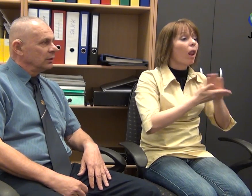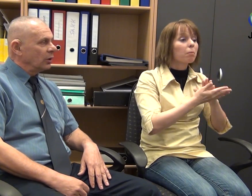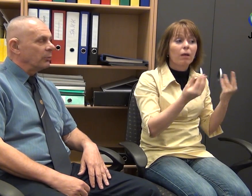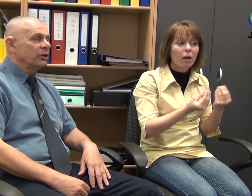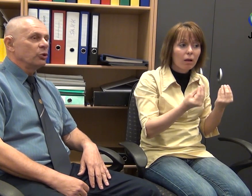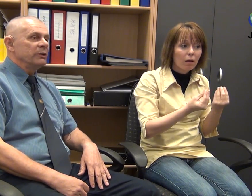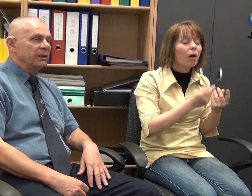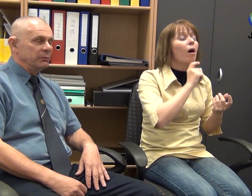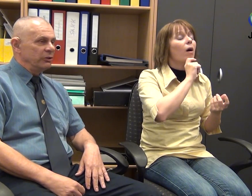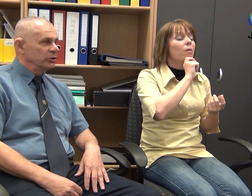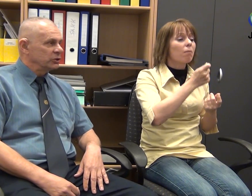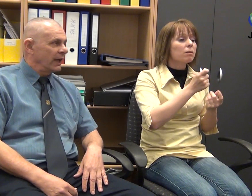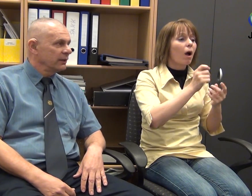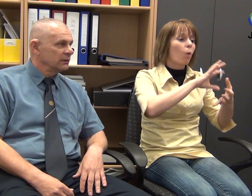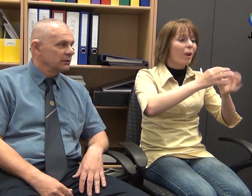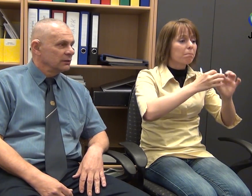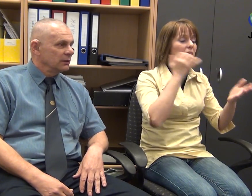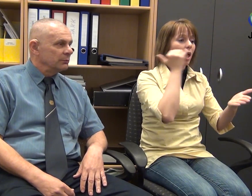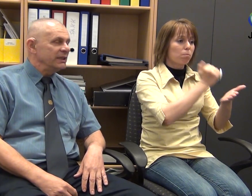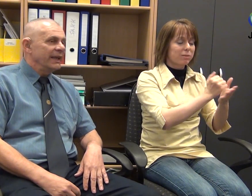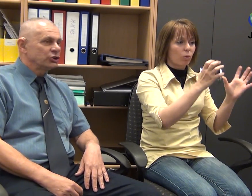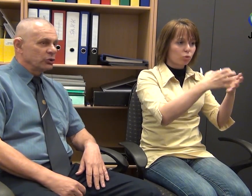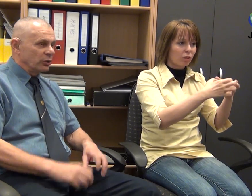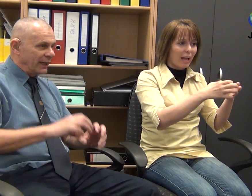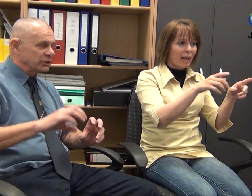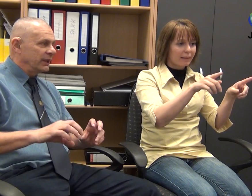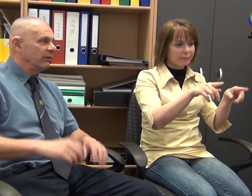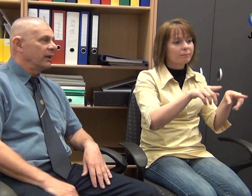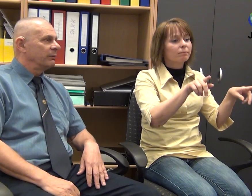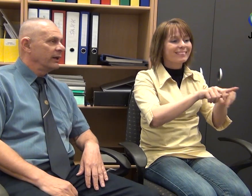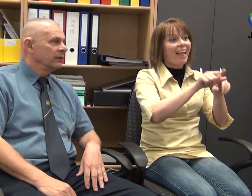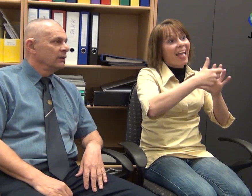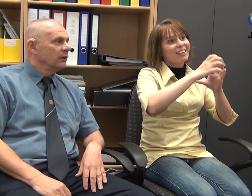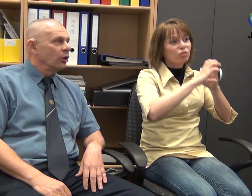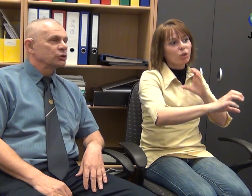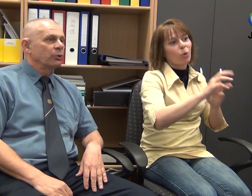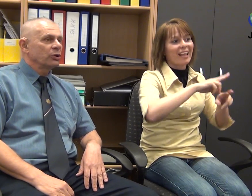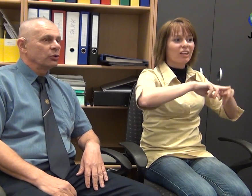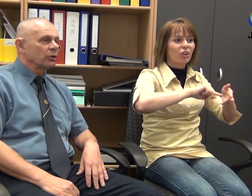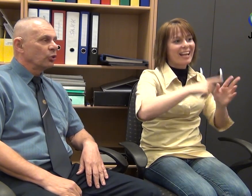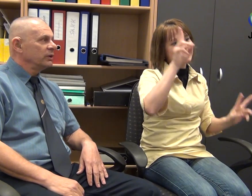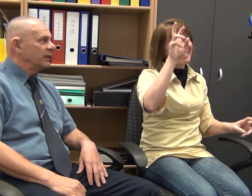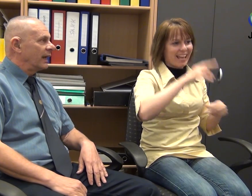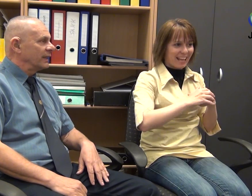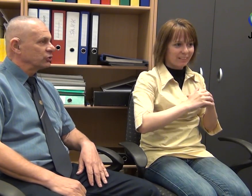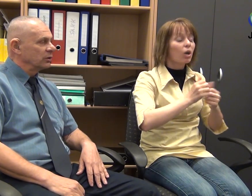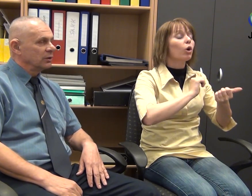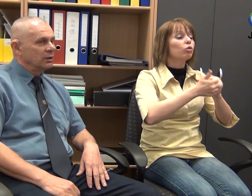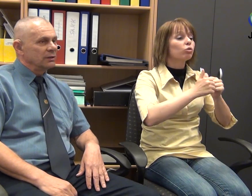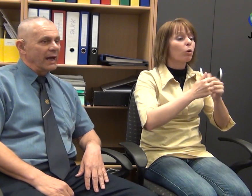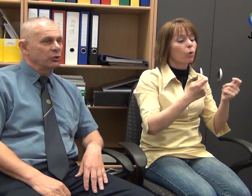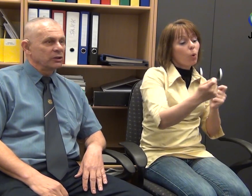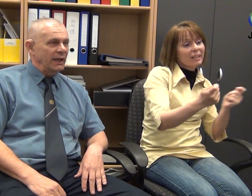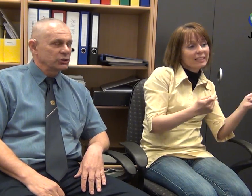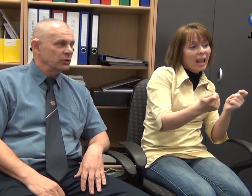a Magyar Olimpíj Bizottság mind egy csatornás rendszerben a sportok koordinálása,